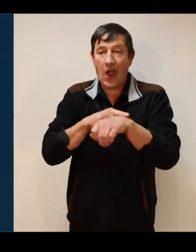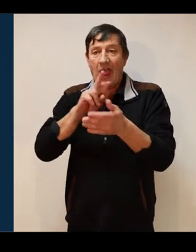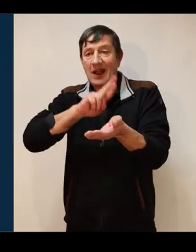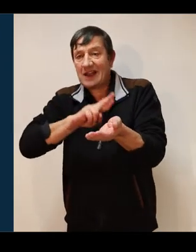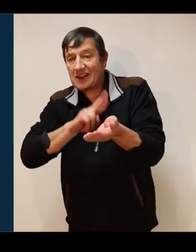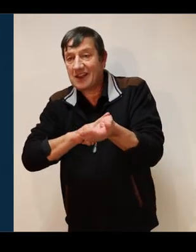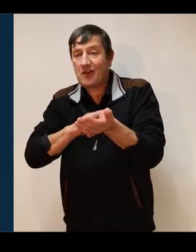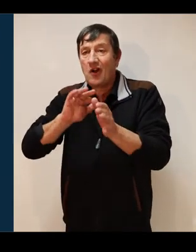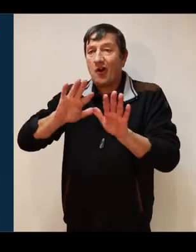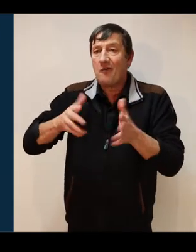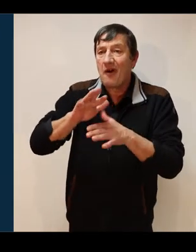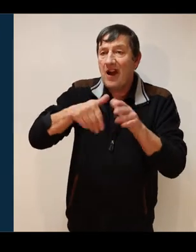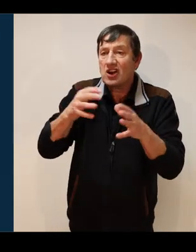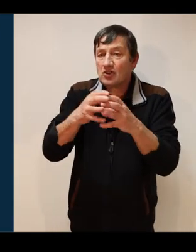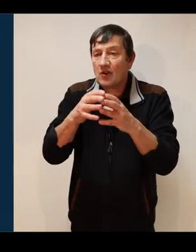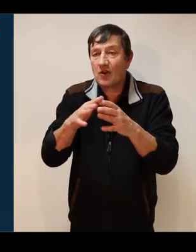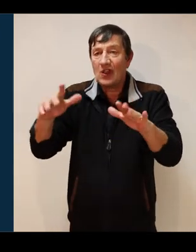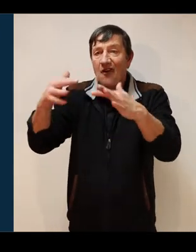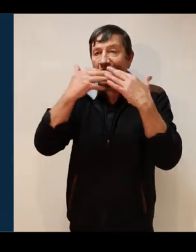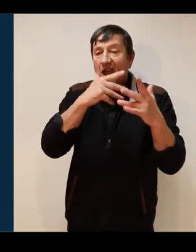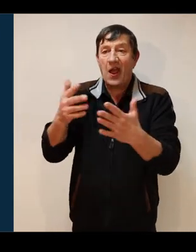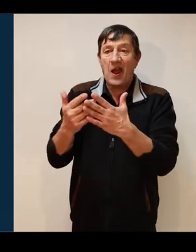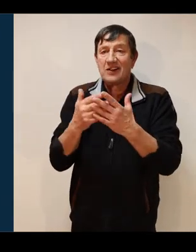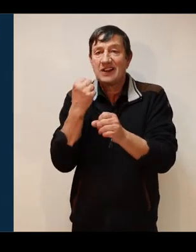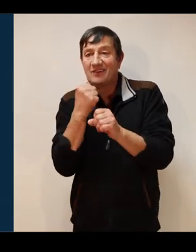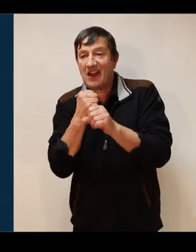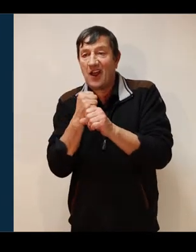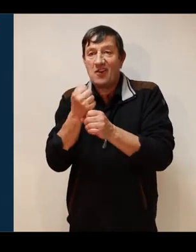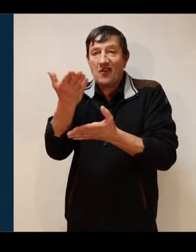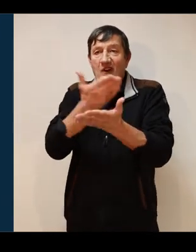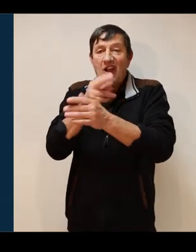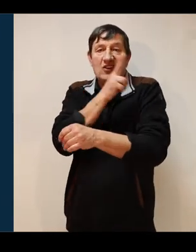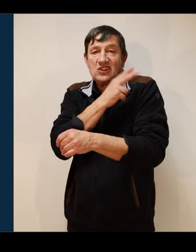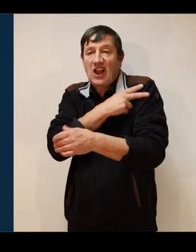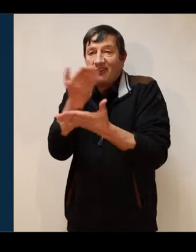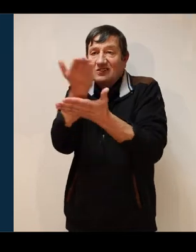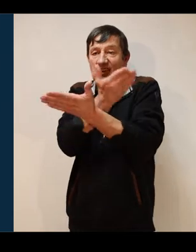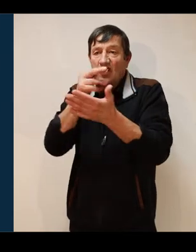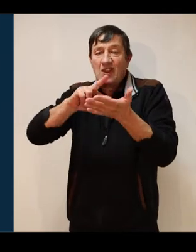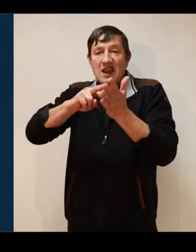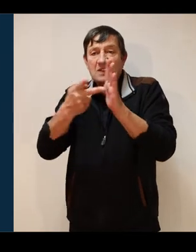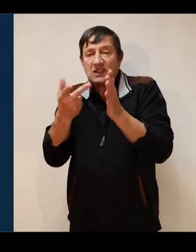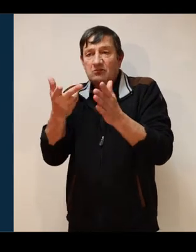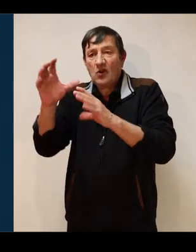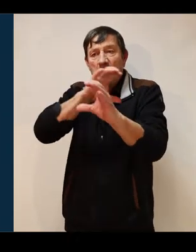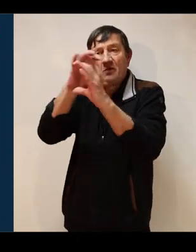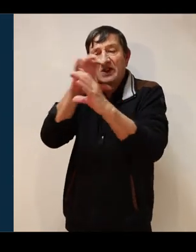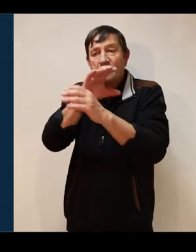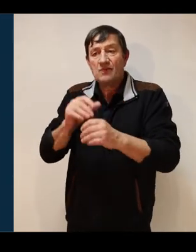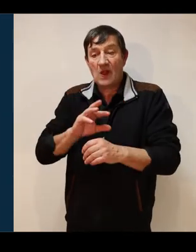fonctionne l'équipe, quelle est l'atmosphère de travail, quel est le mode de relation avec la hiérarchie, quels outils utilisent-ils pour communiquer. Troisième réflexe,